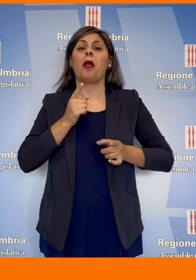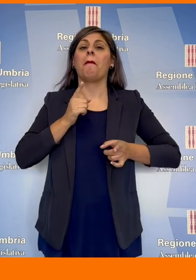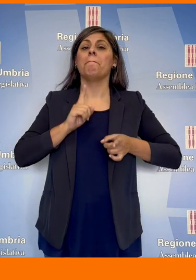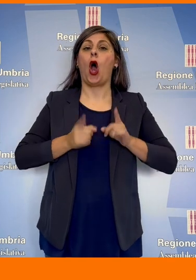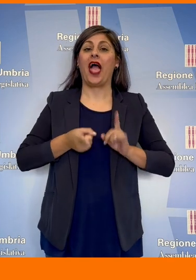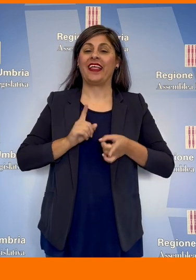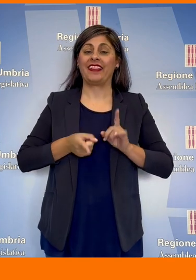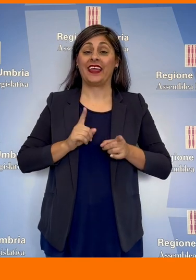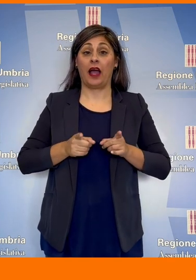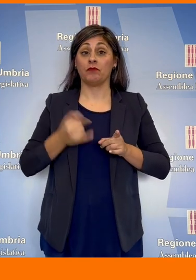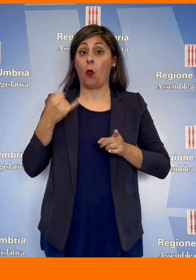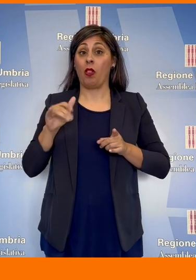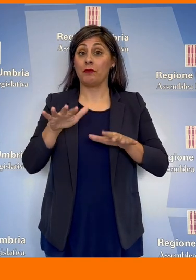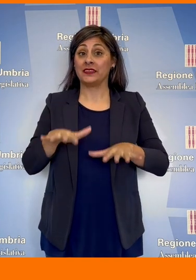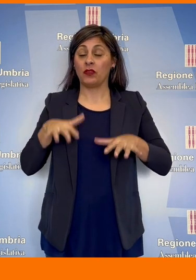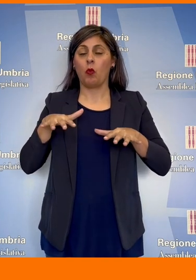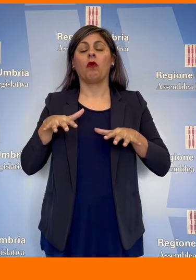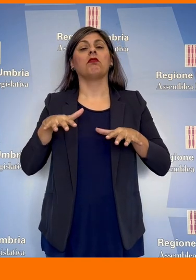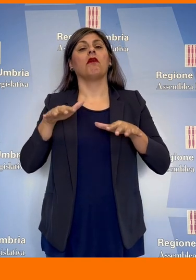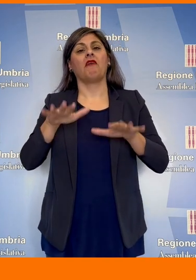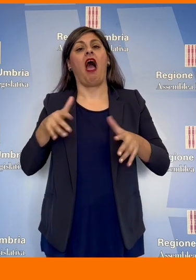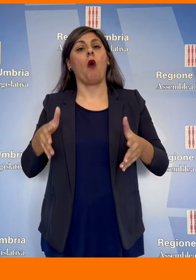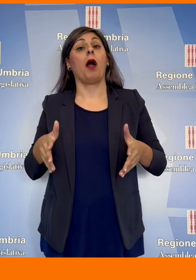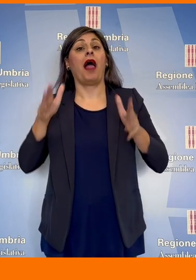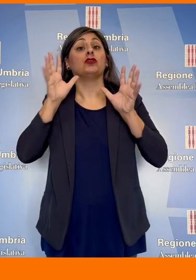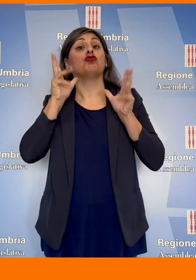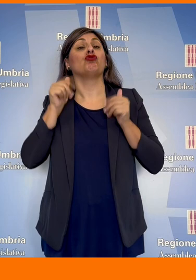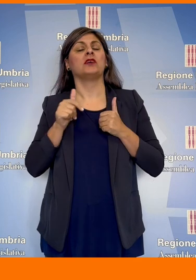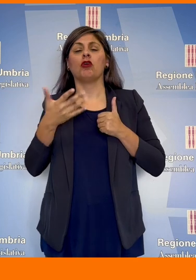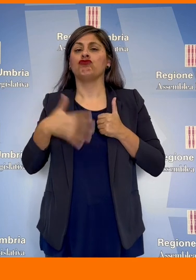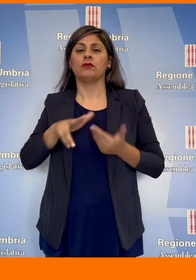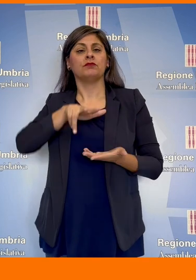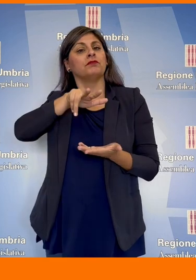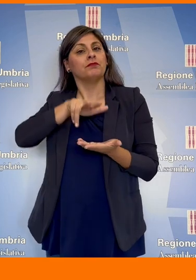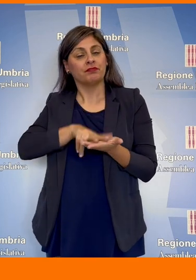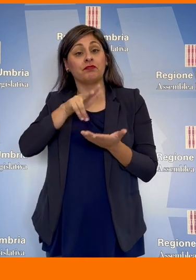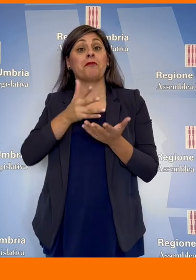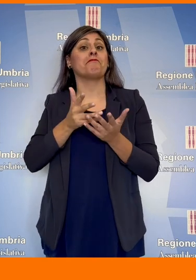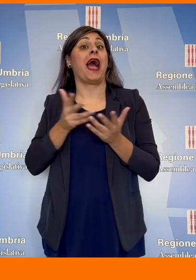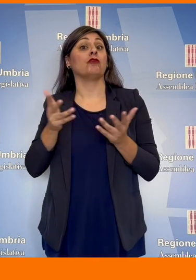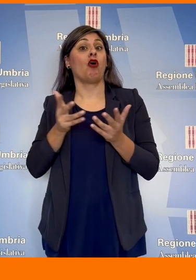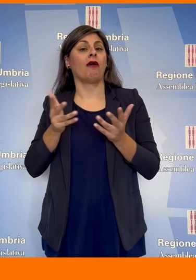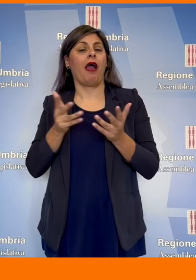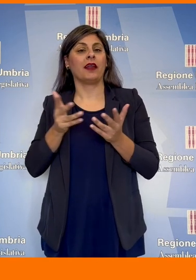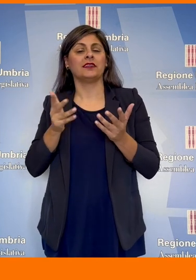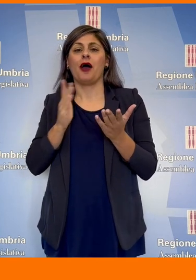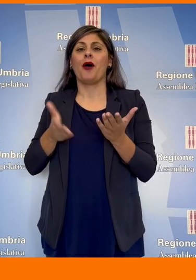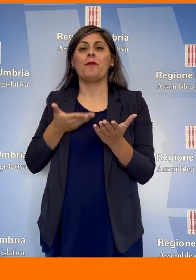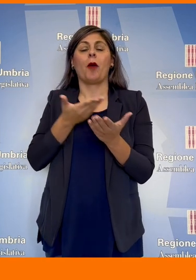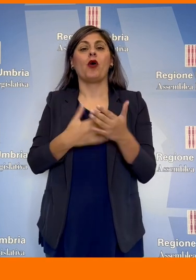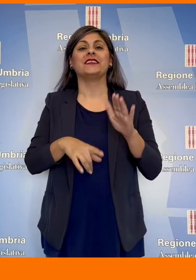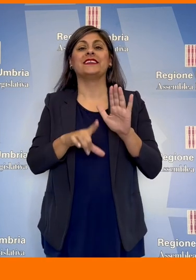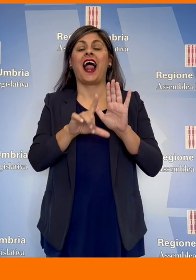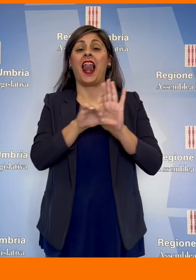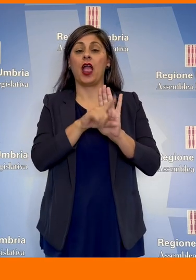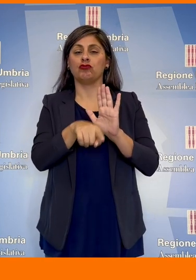politica. Nell'ultima seduta l'Aula di Palazzo Cesaroni ha approvato a maggioranza la proposta di